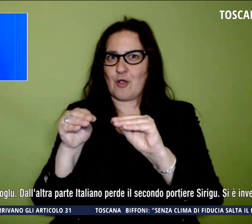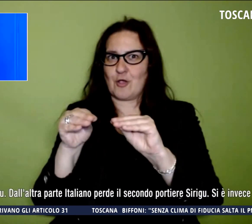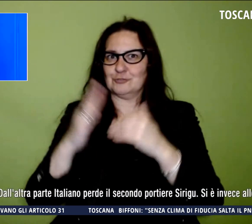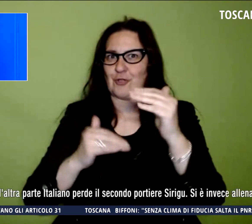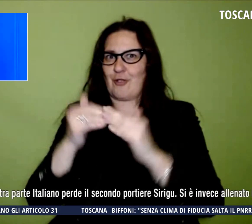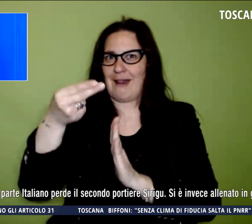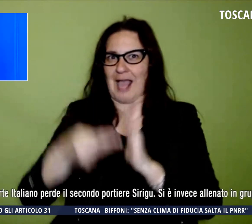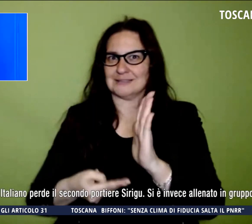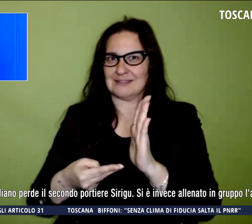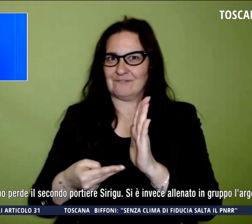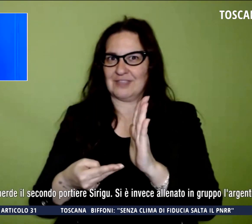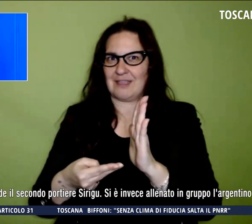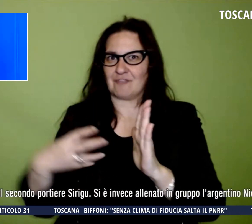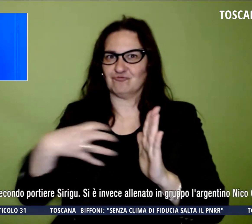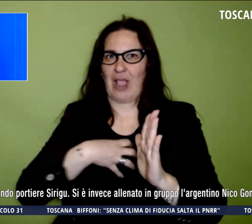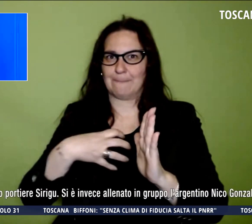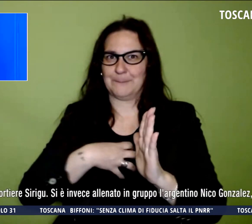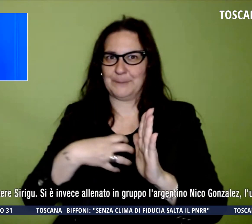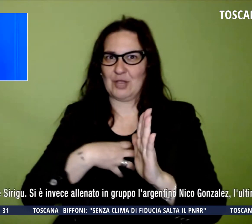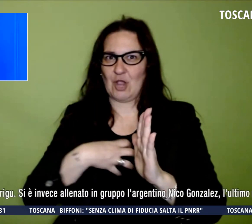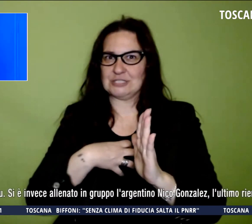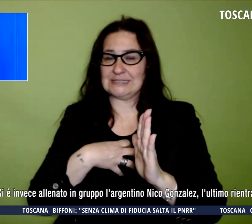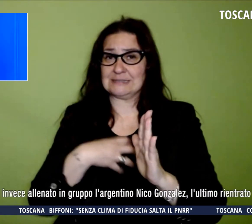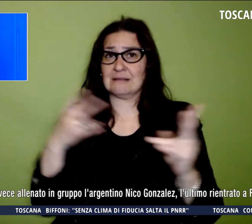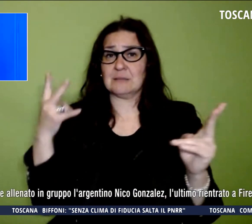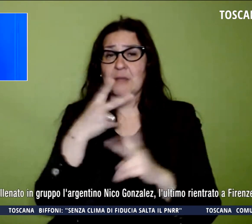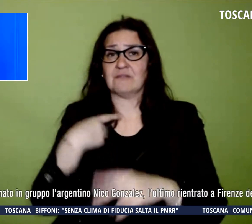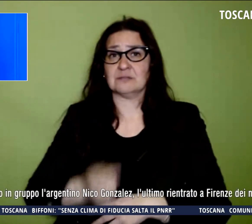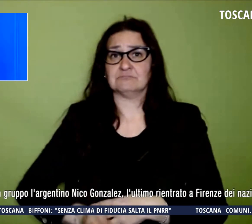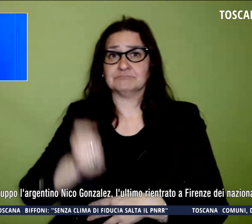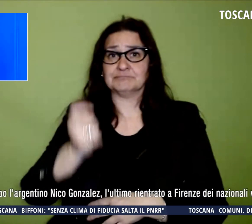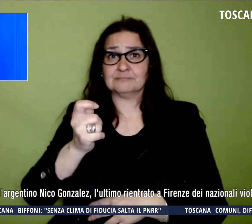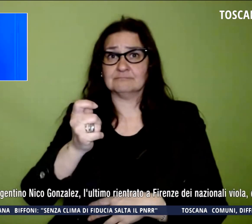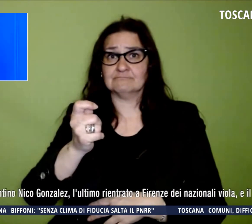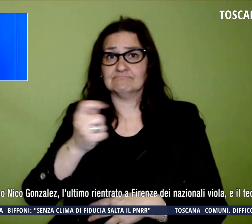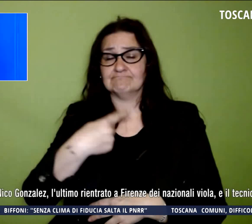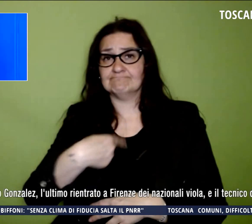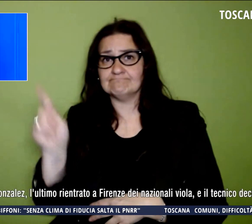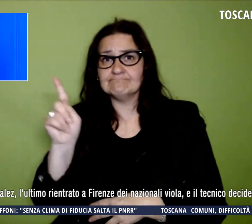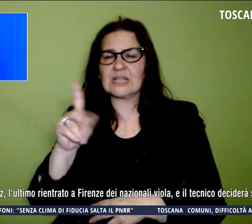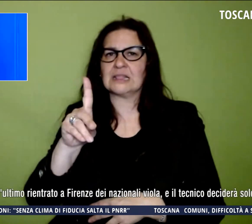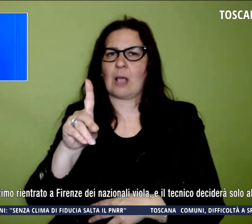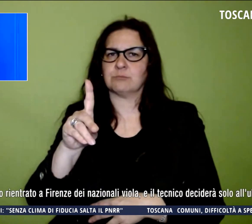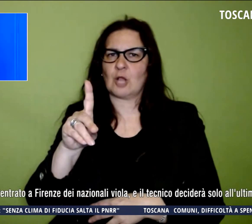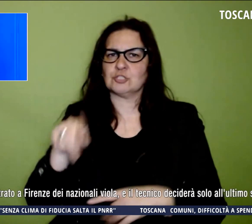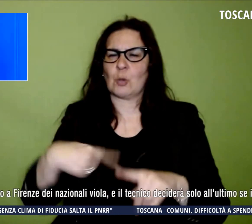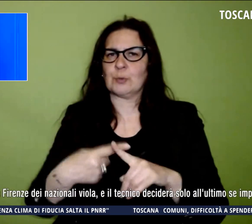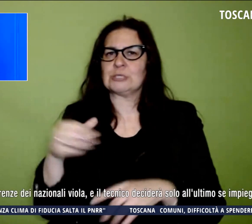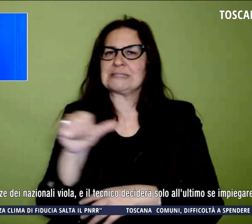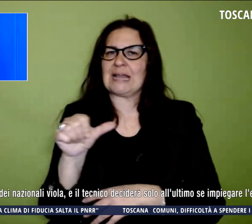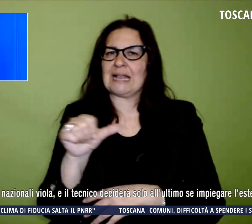ma che dovrà fare a meno dello squalificato D'Ambrosio e degli infortunati Skrignar e Cialanolu.